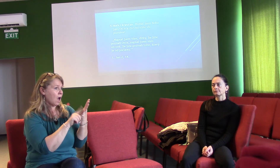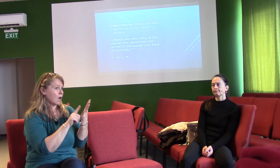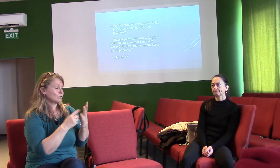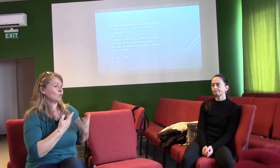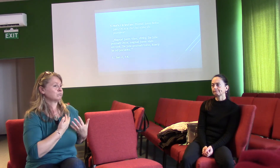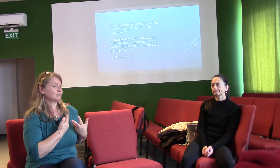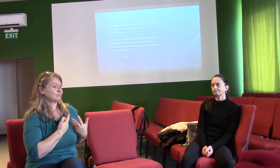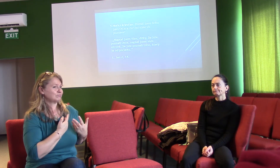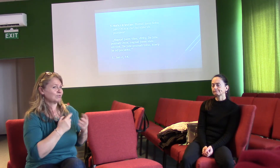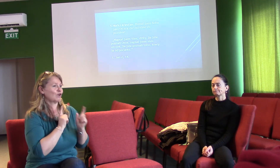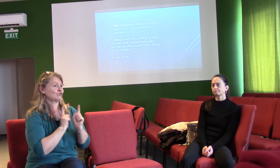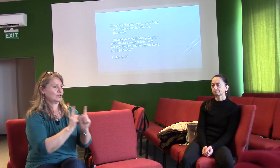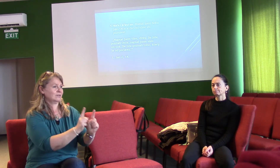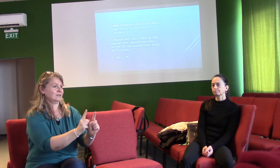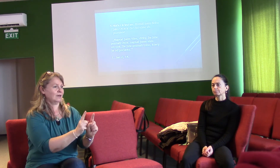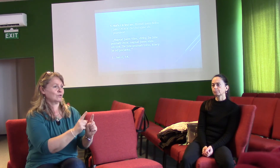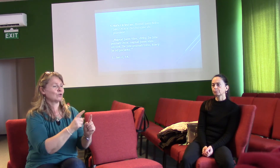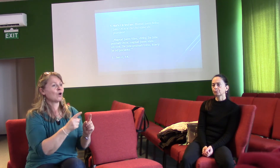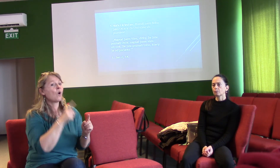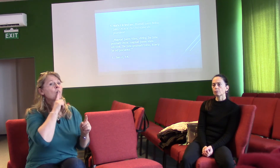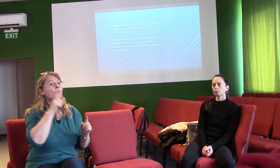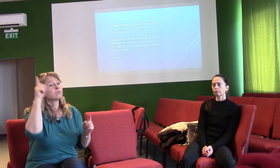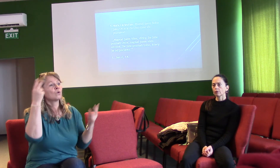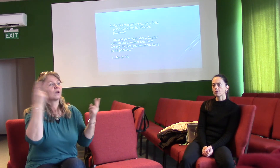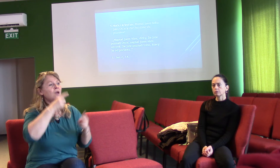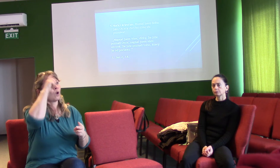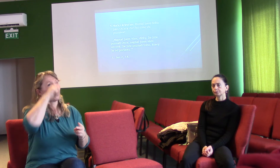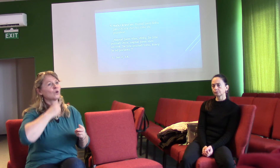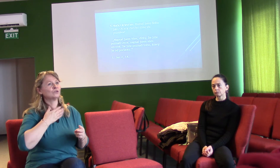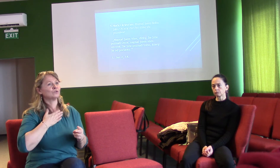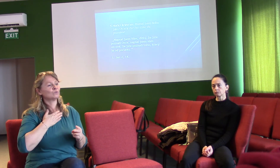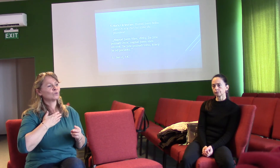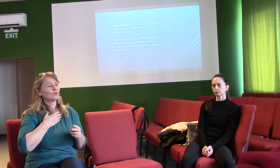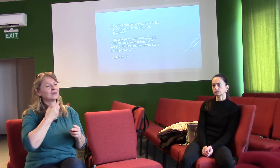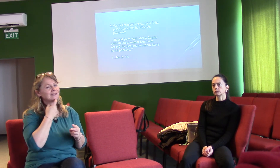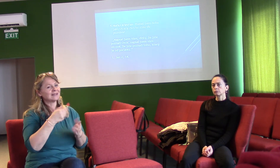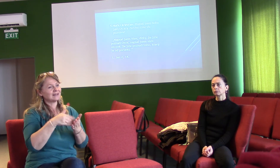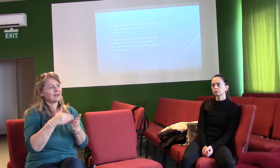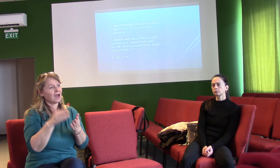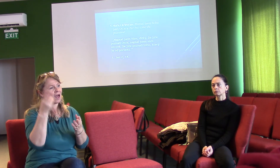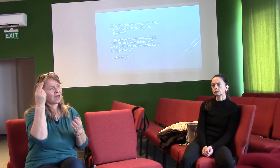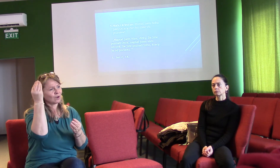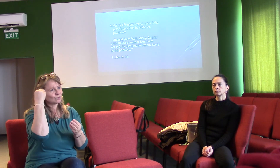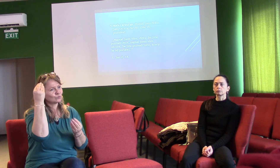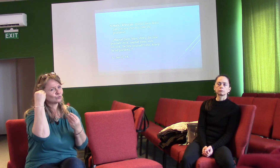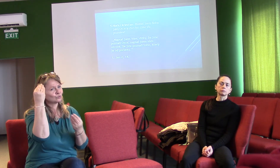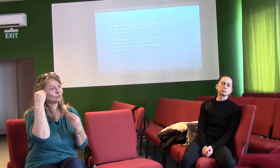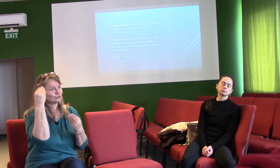jako otce a chci ho stále víc poznávat. Napsal jsem vám dítky, že jste poznali otce. Napsal jsem vám